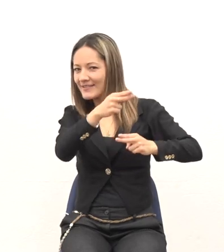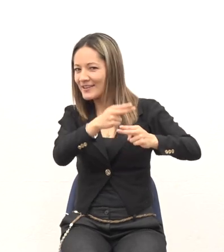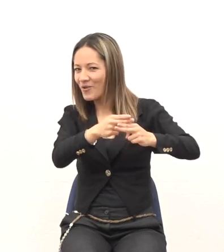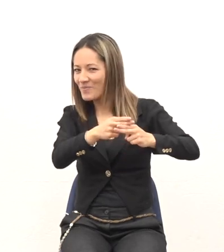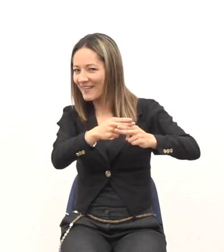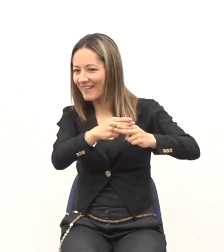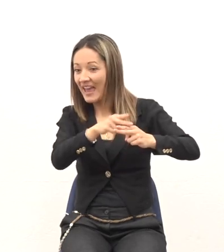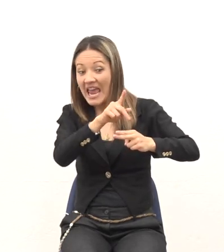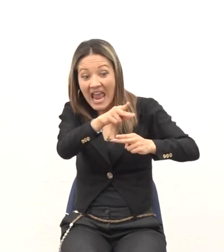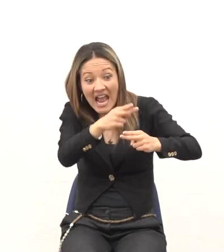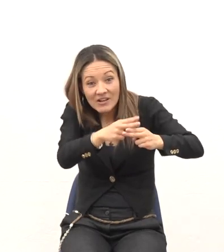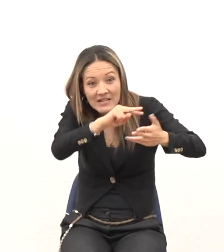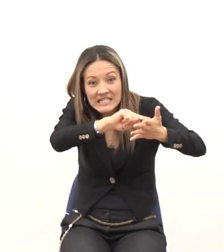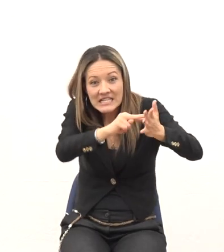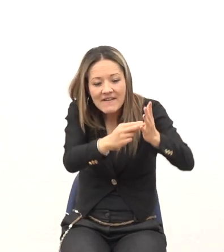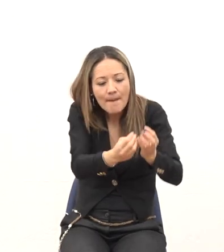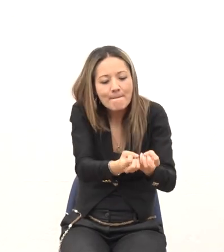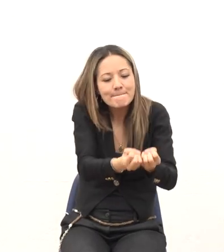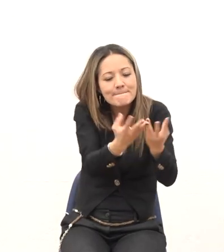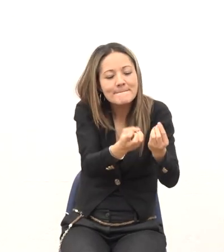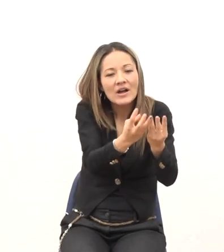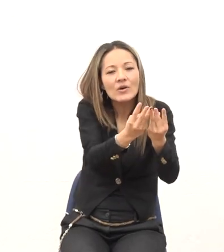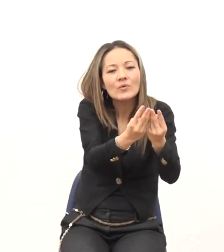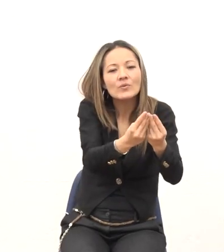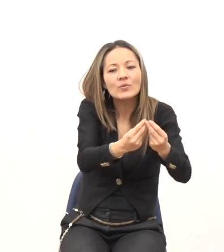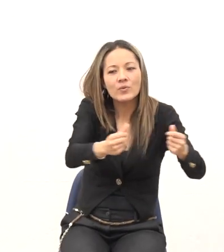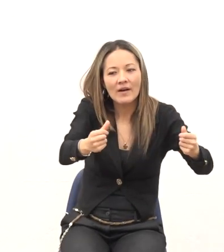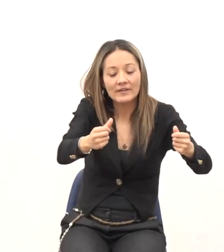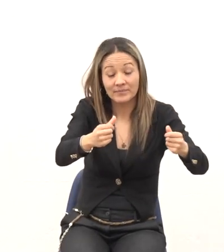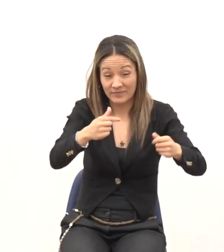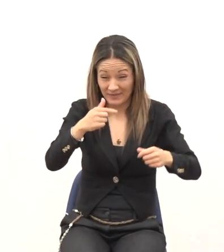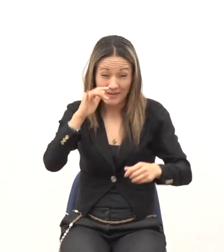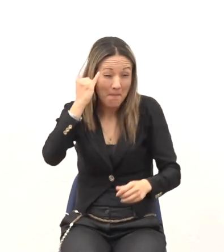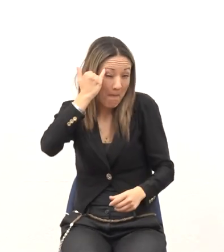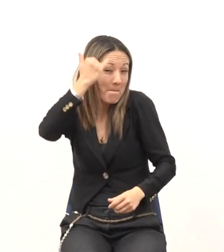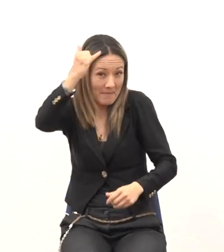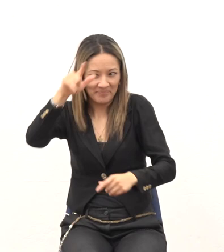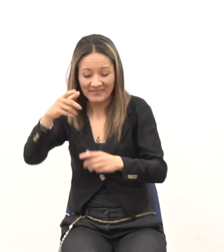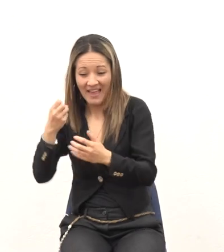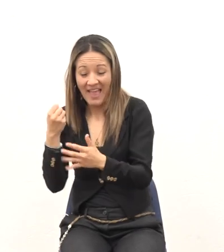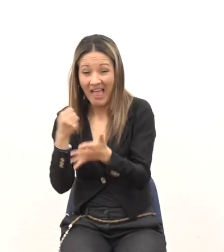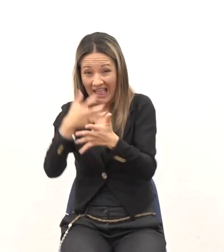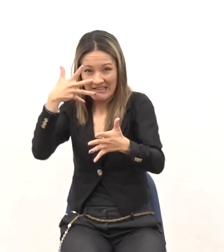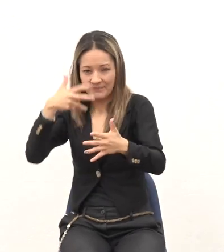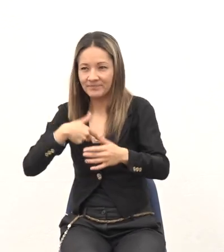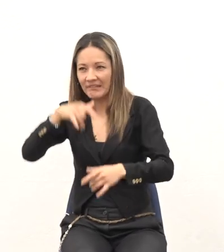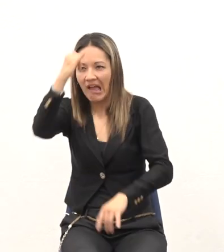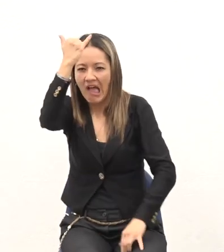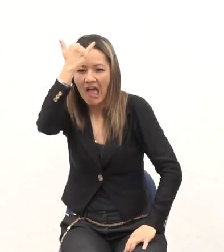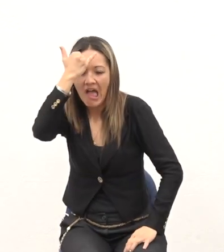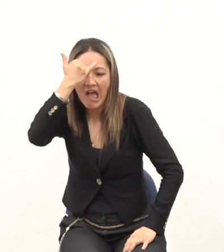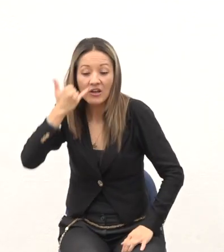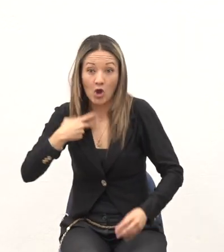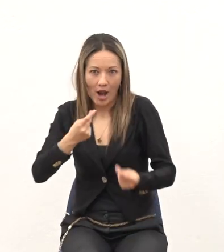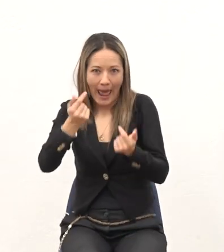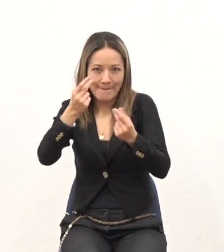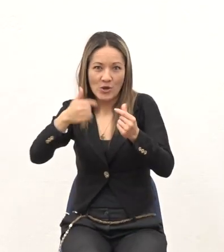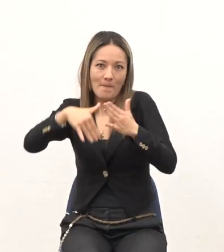Tres centímetros más Que yo avance O sea que Inclusive Que llevara un momento Un poquitico más De velocidad En mi paso